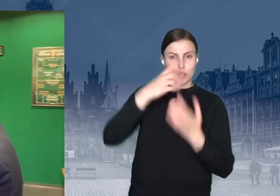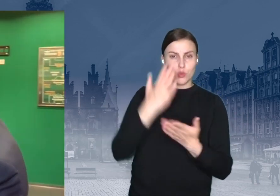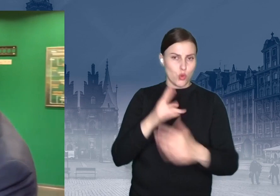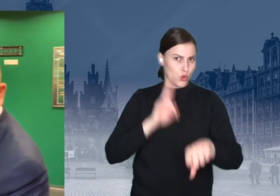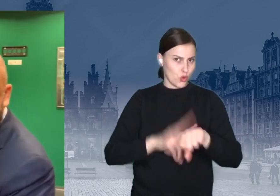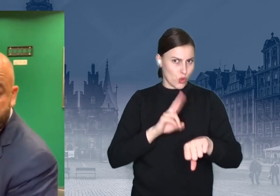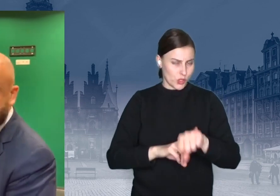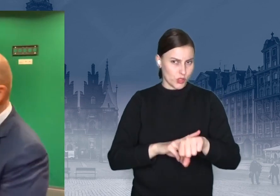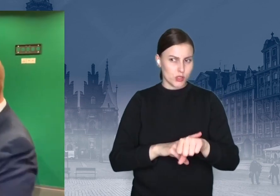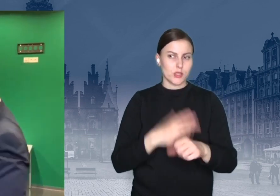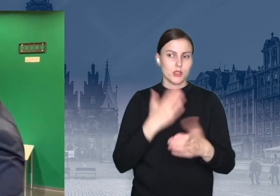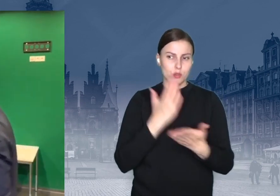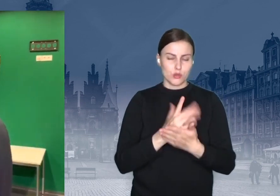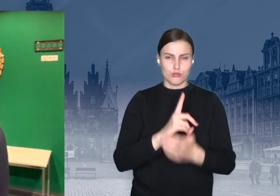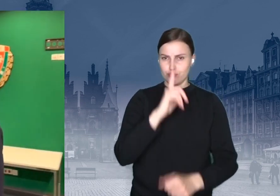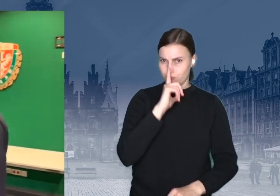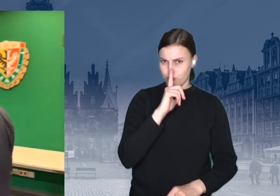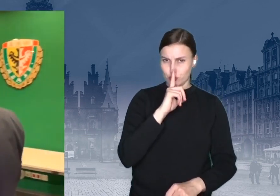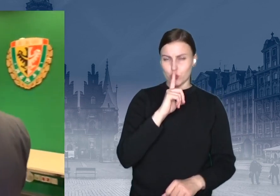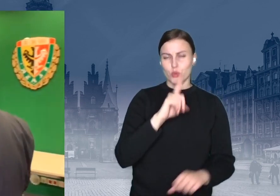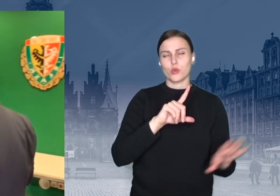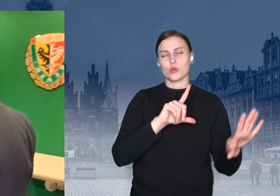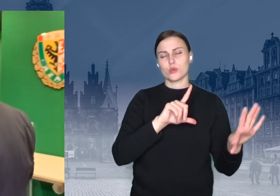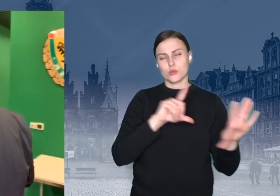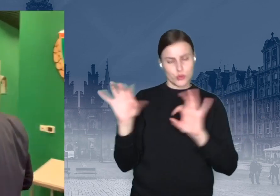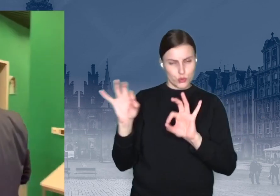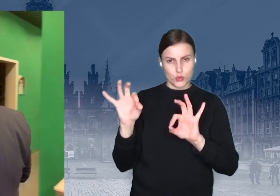godzina 19.00. Chodźmy jeszcze, wyjdziemy w takim razie.